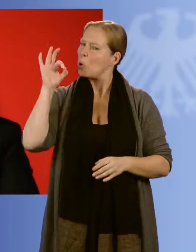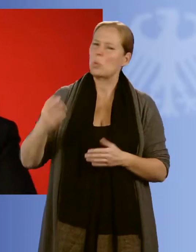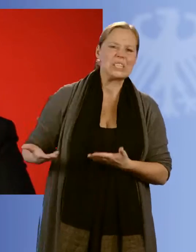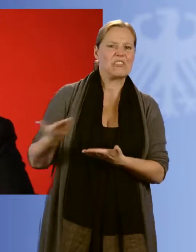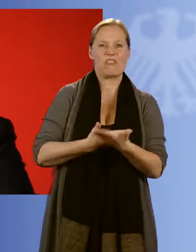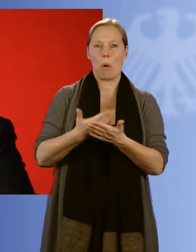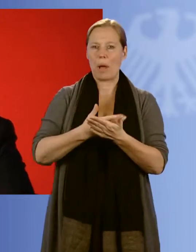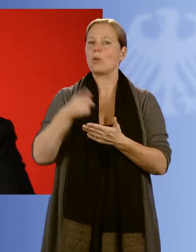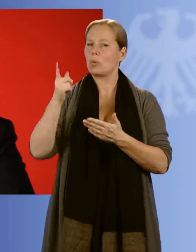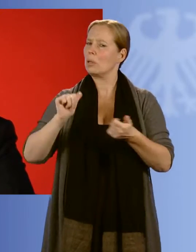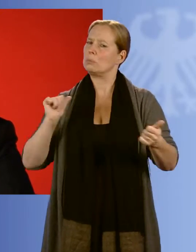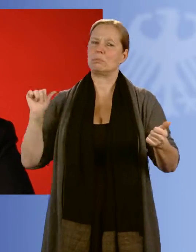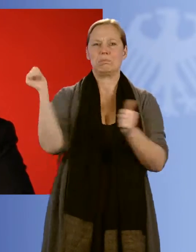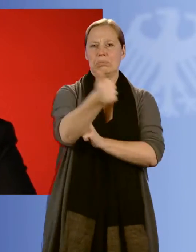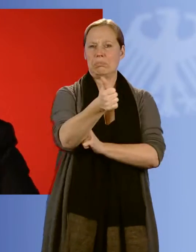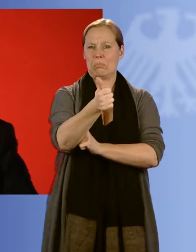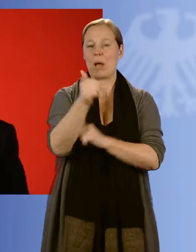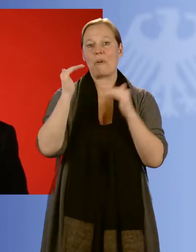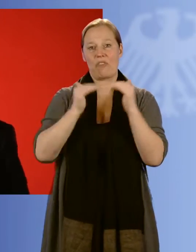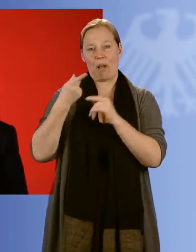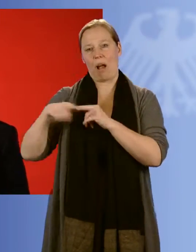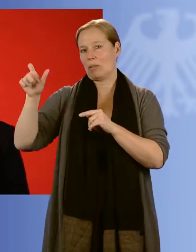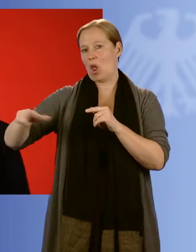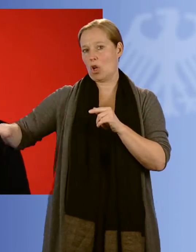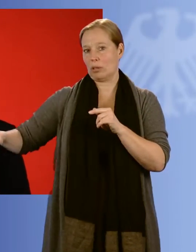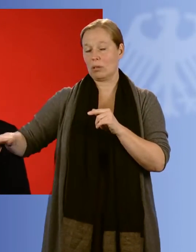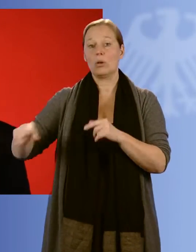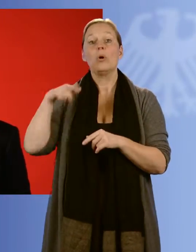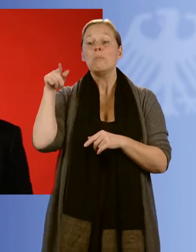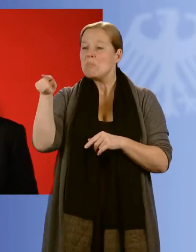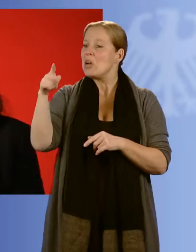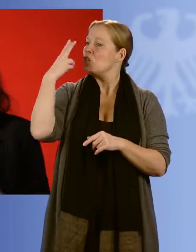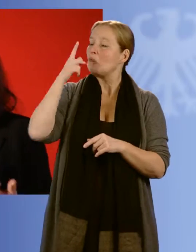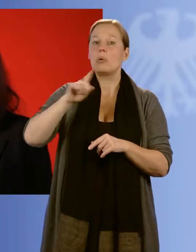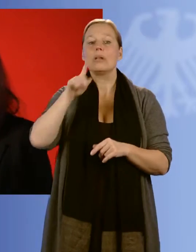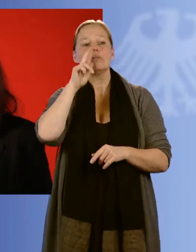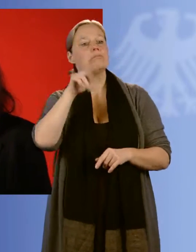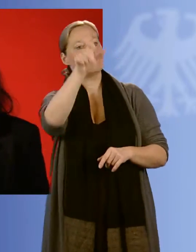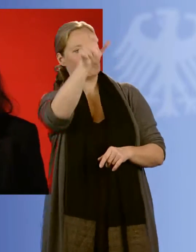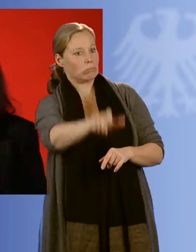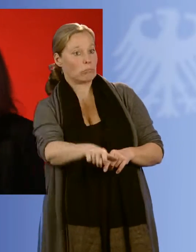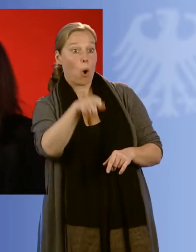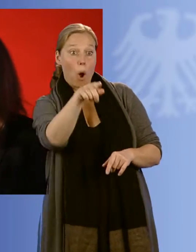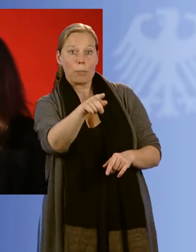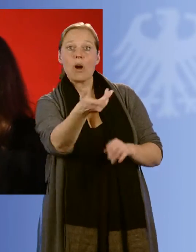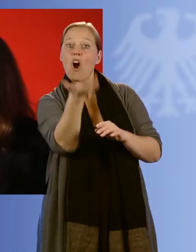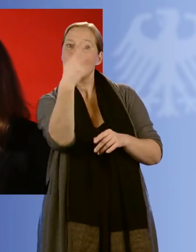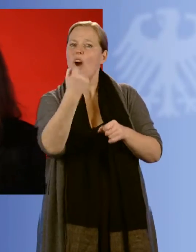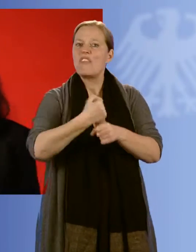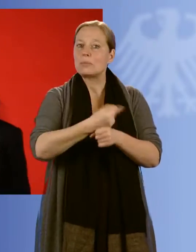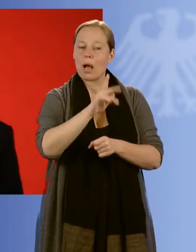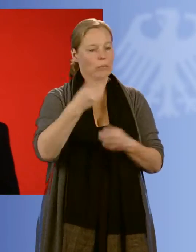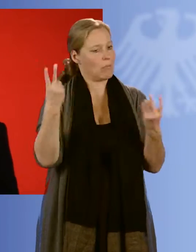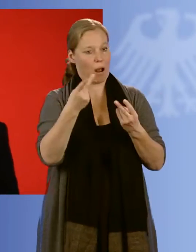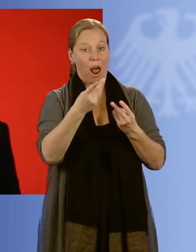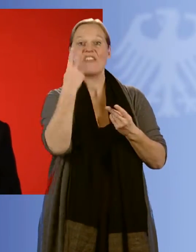anderen. Denn sie fragen nicht, woher jemand kommt und was er vorher war. Sie haben allein